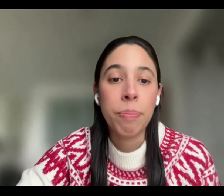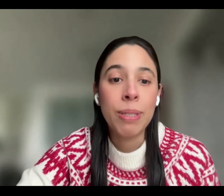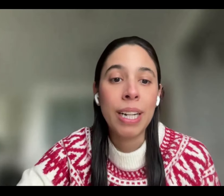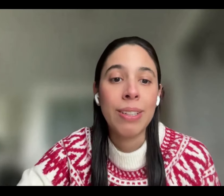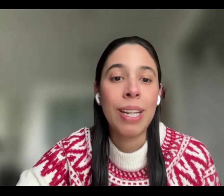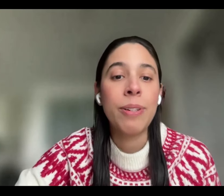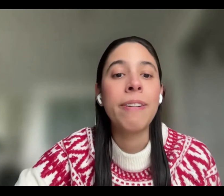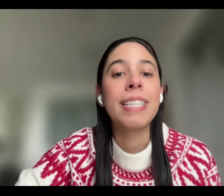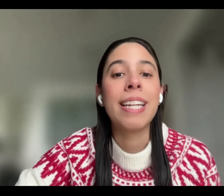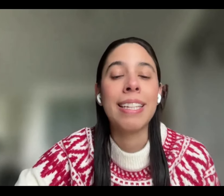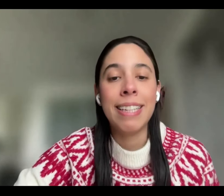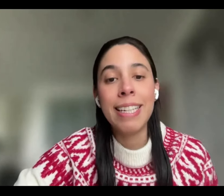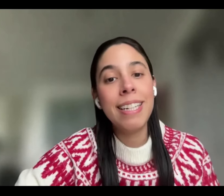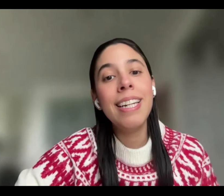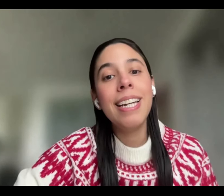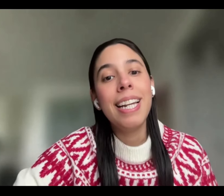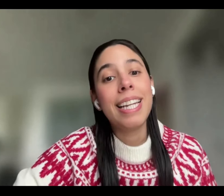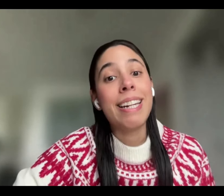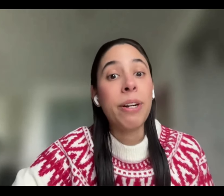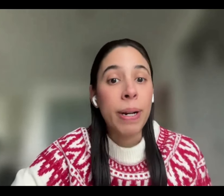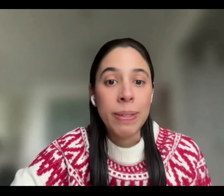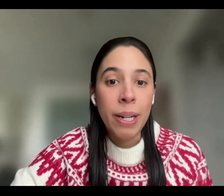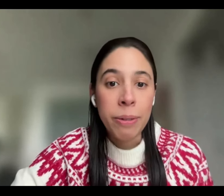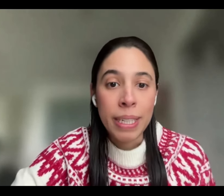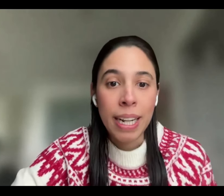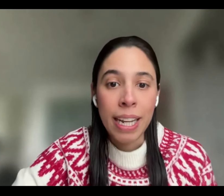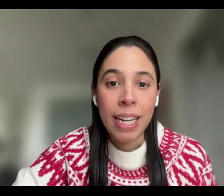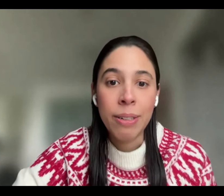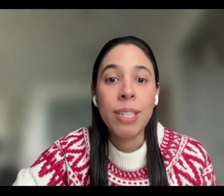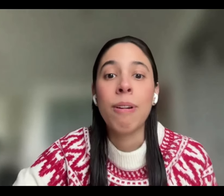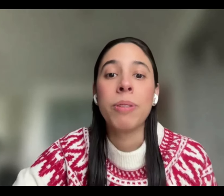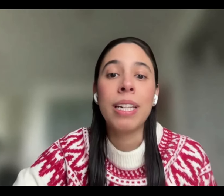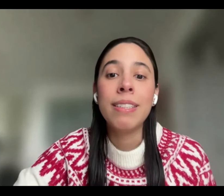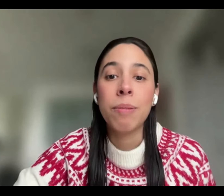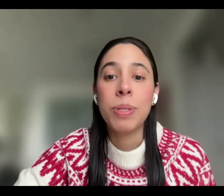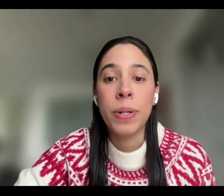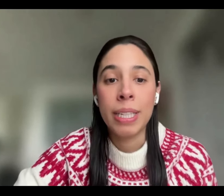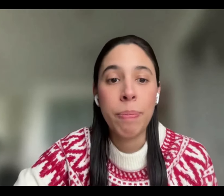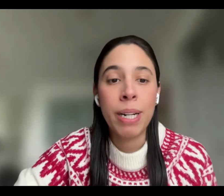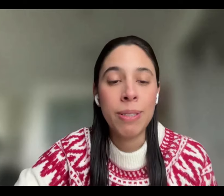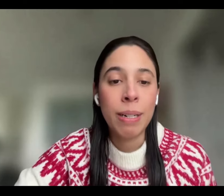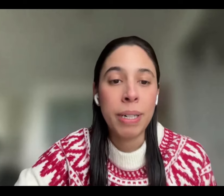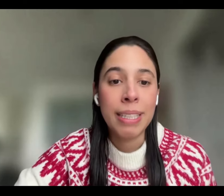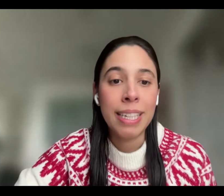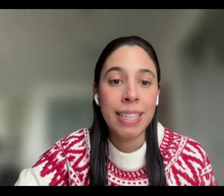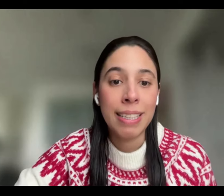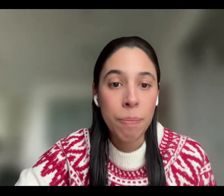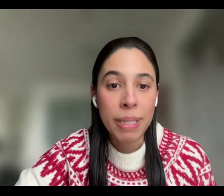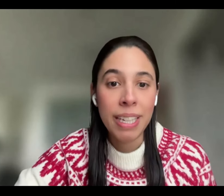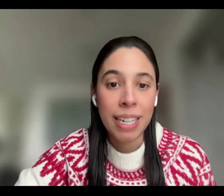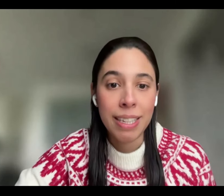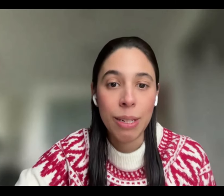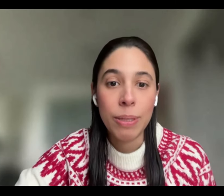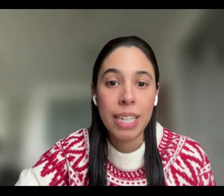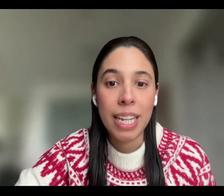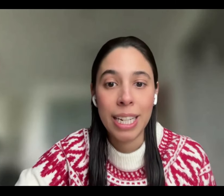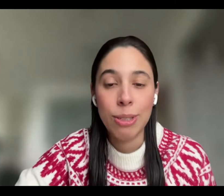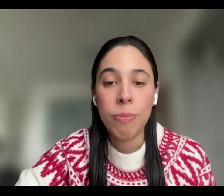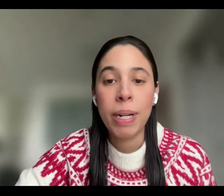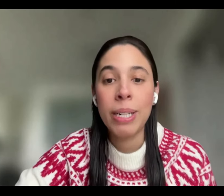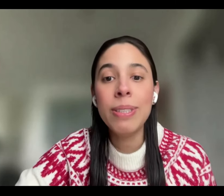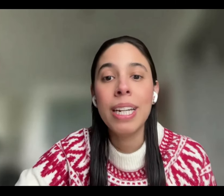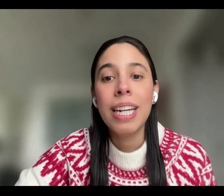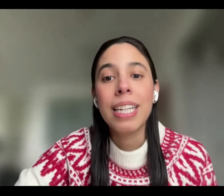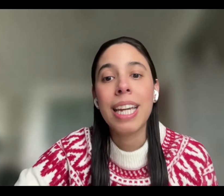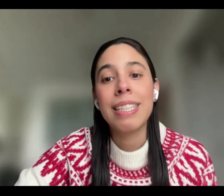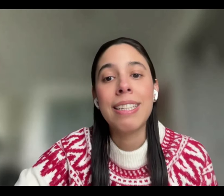por la unidad de posgrados de la Universidad de INSECI. Les recuerdo que aún continuamos en inscripciones para nuestra maestría en discapacidad, salud y